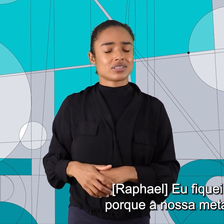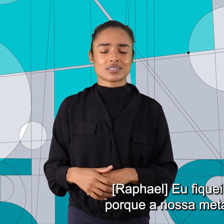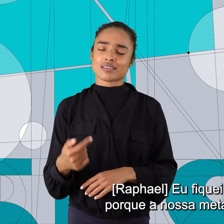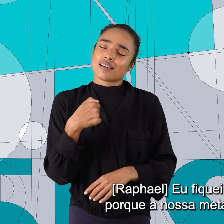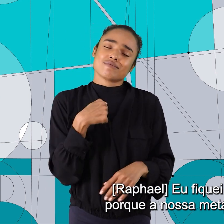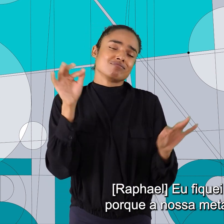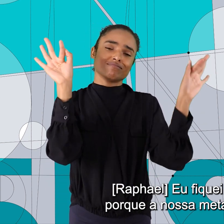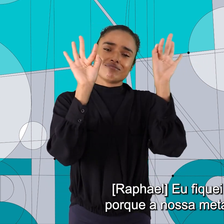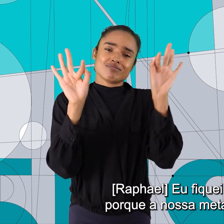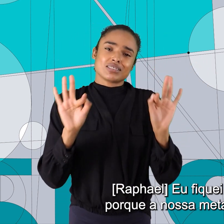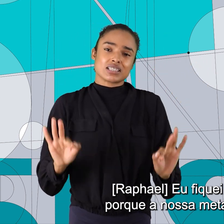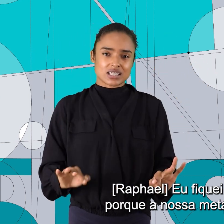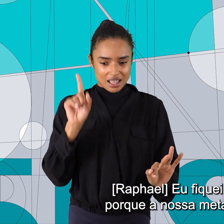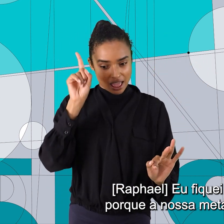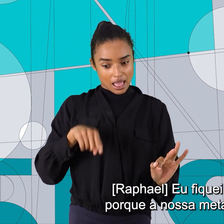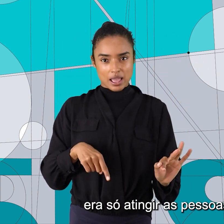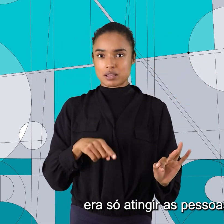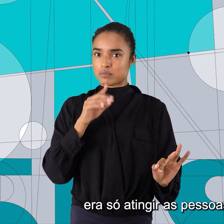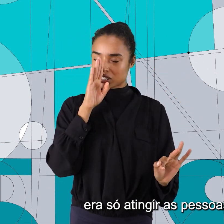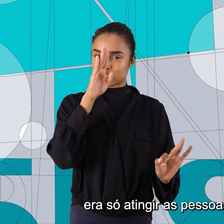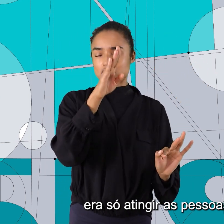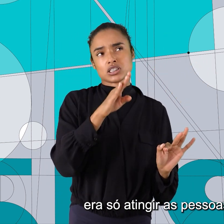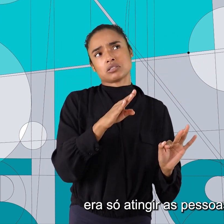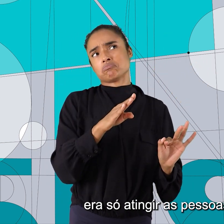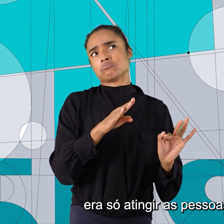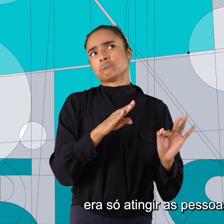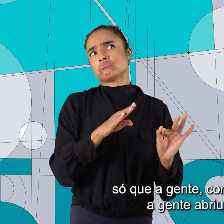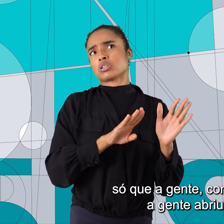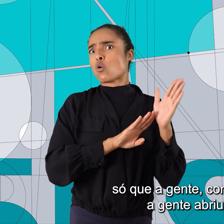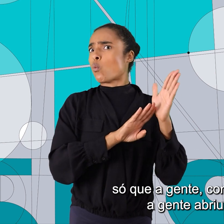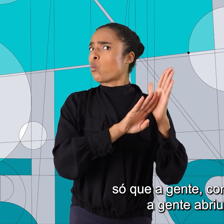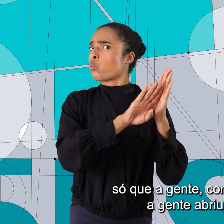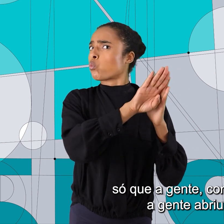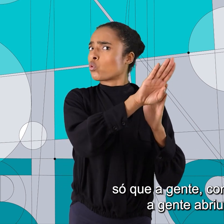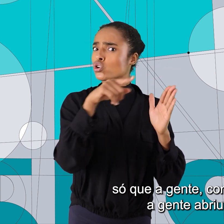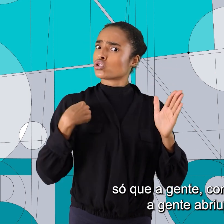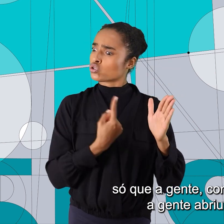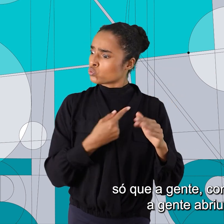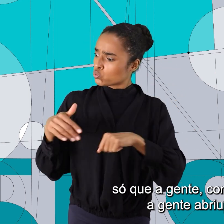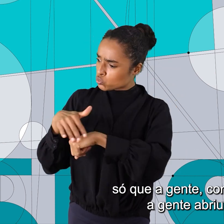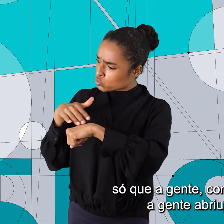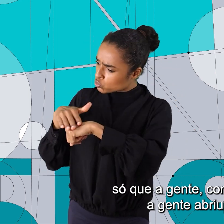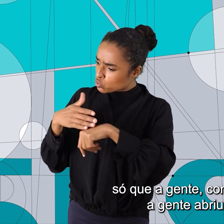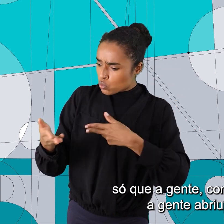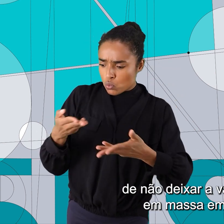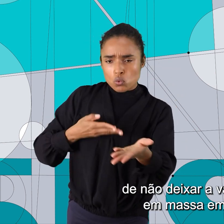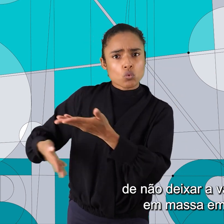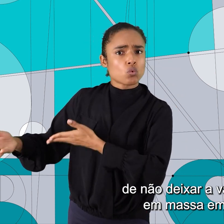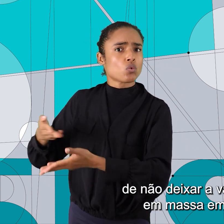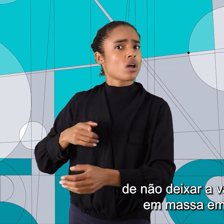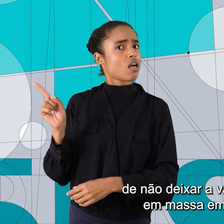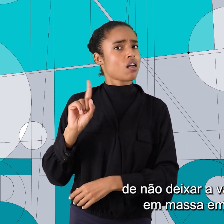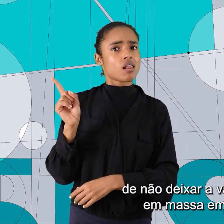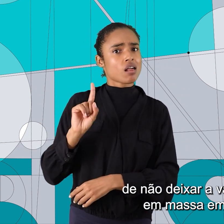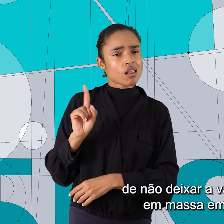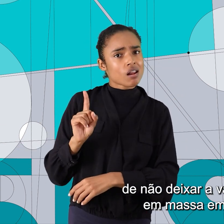Eu fiquei muito feliz porque a nossa meta a princípio era só atingir as pessoas aqui da Maré. Só que a gente conversando, a gente abriu isso de não